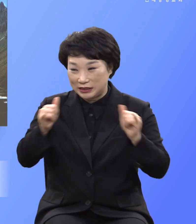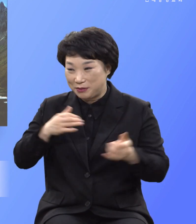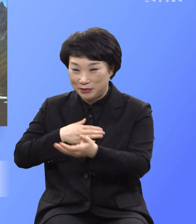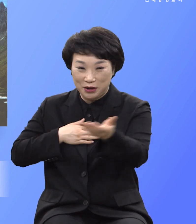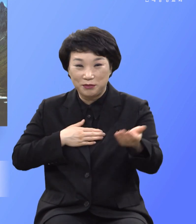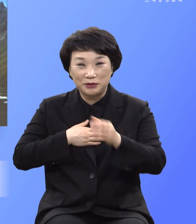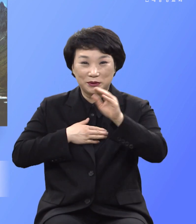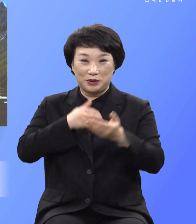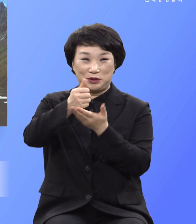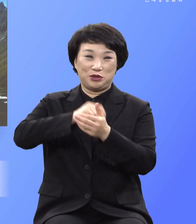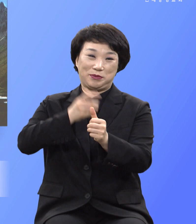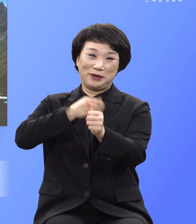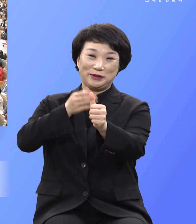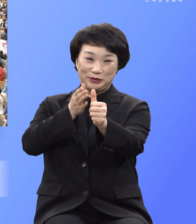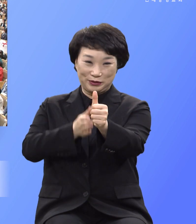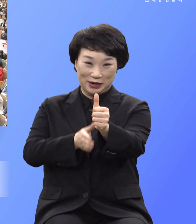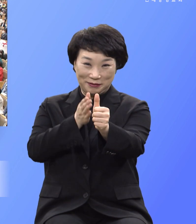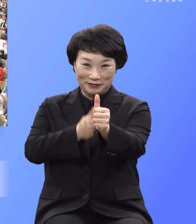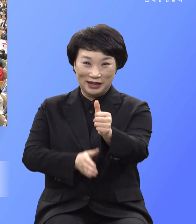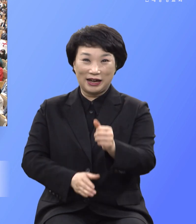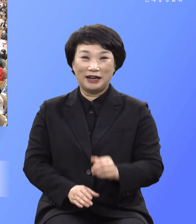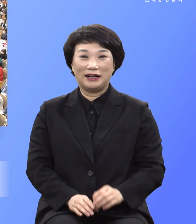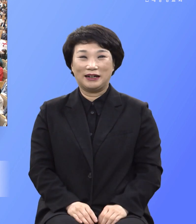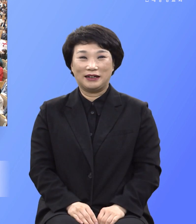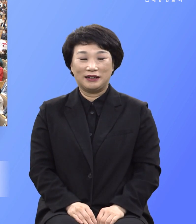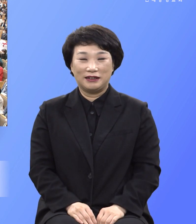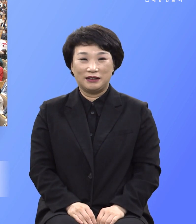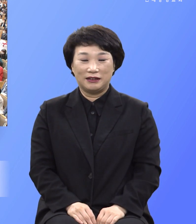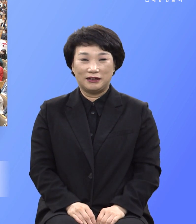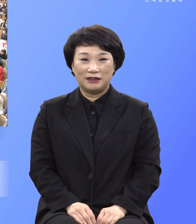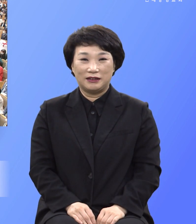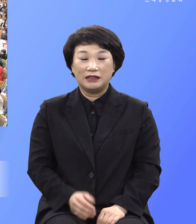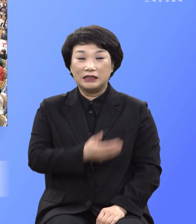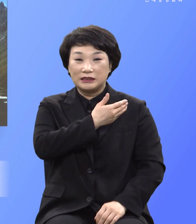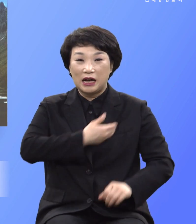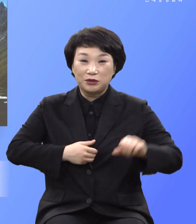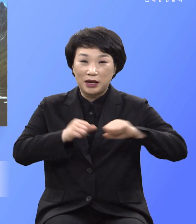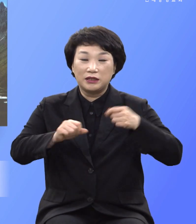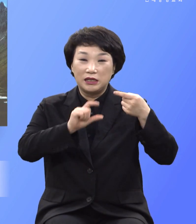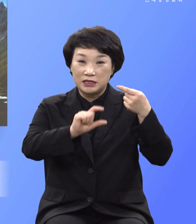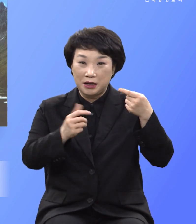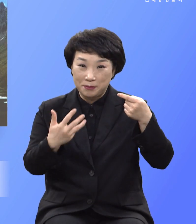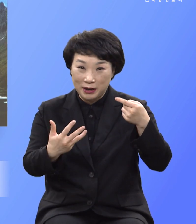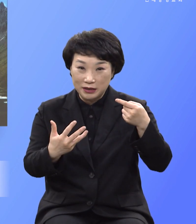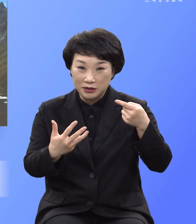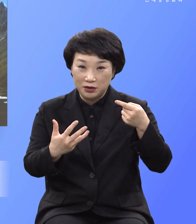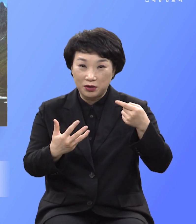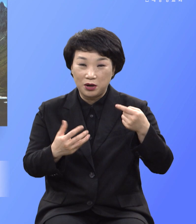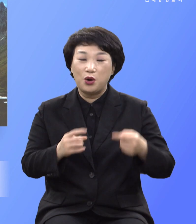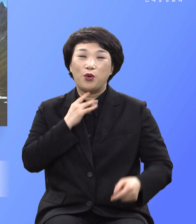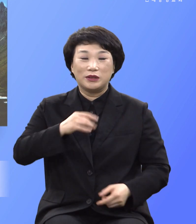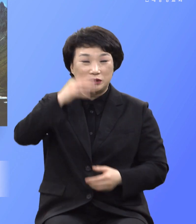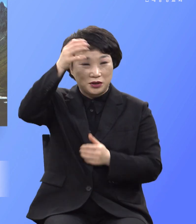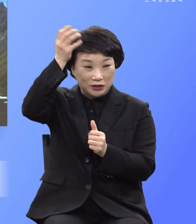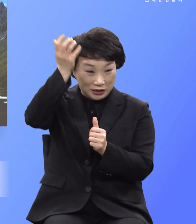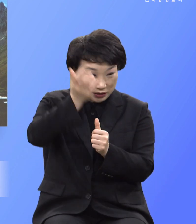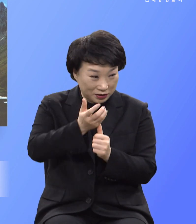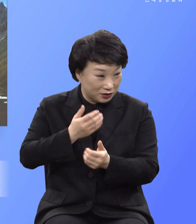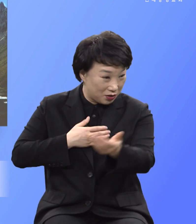주님의 이름으로 추간합니다 4경 1장 8절 오직 성령이 너희에게